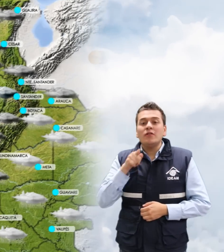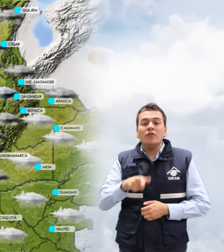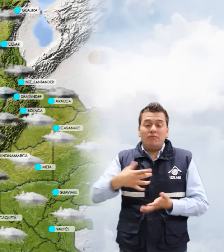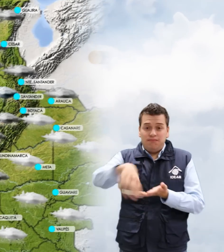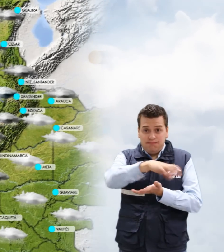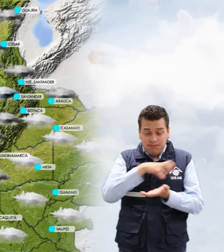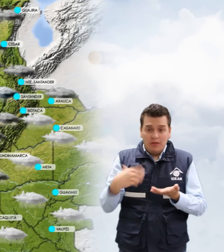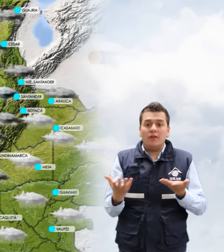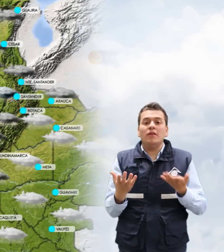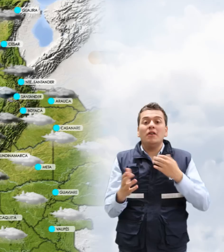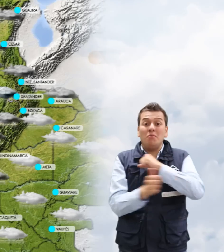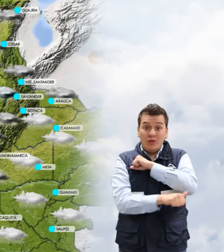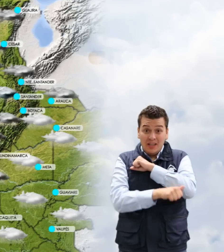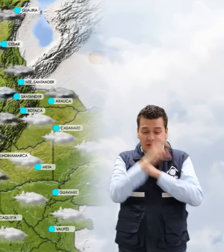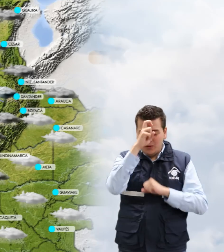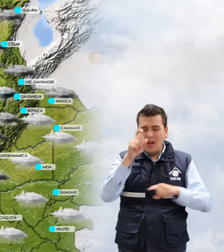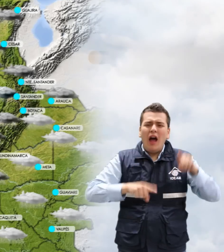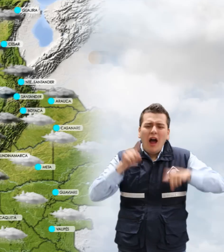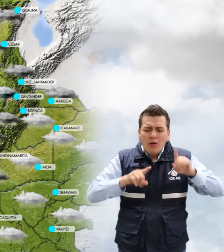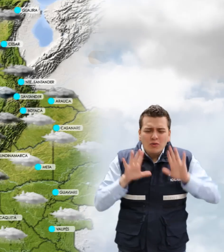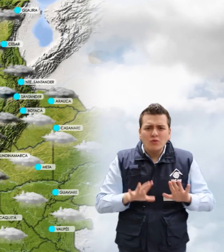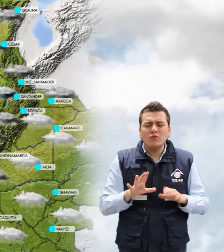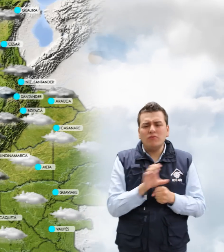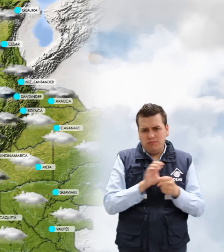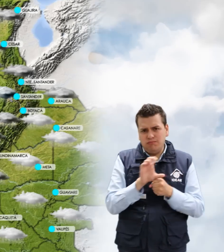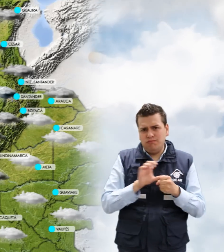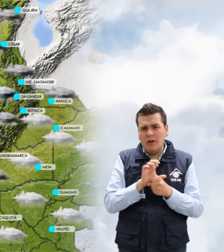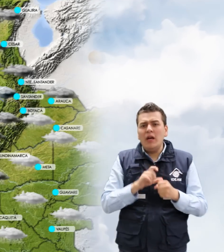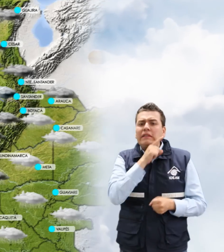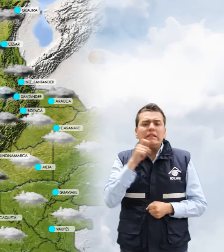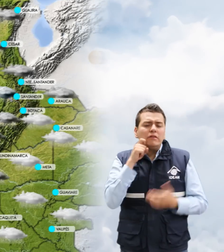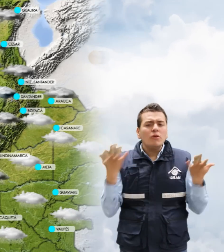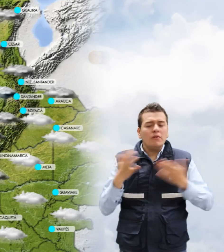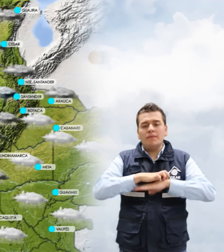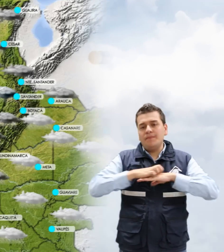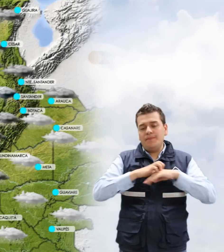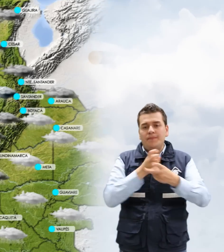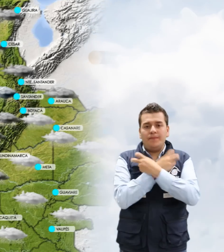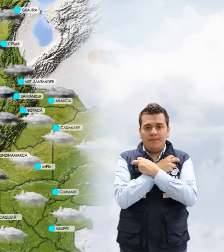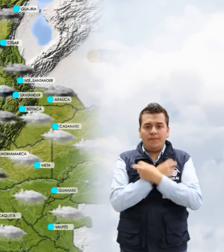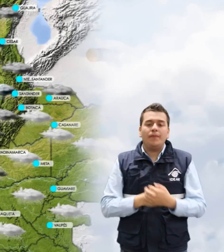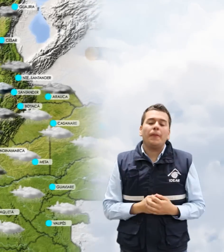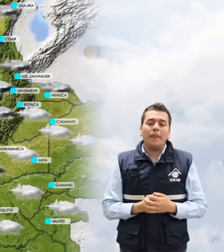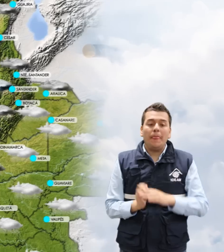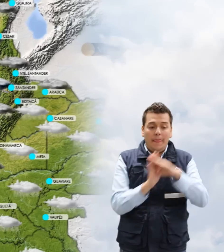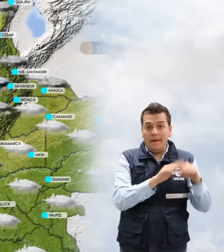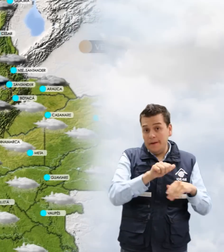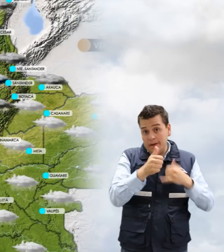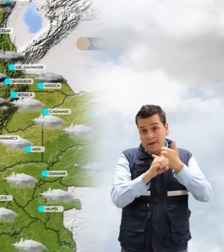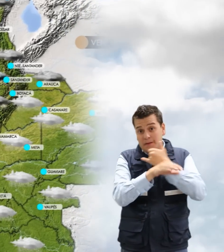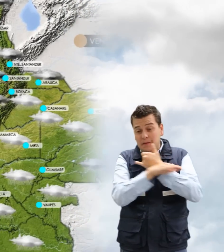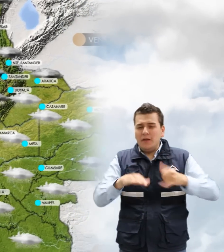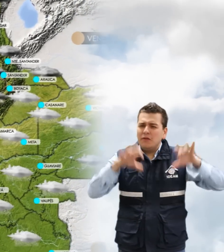Santanderes, Norte de Hoyacá y algunas zonas de Cundinamarca. Condiciones secas en Tolima y Huila. En la Orinoquía,